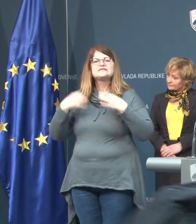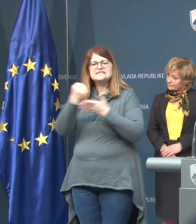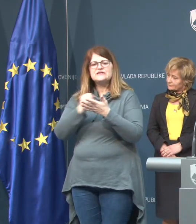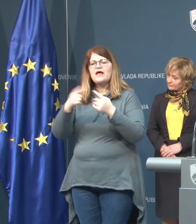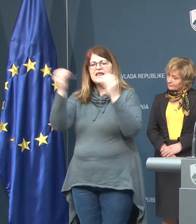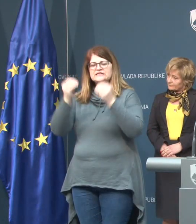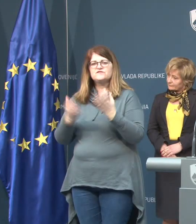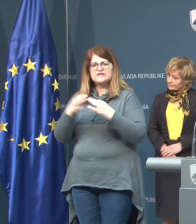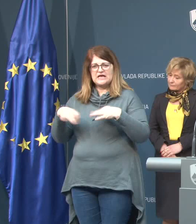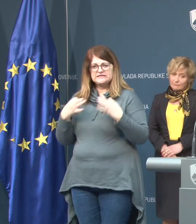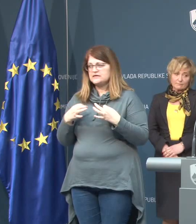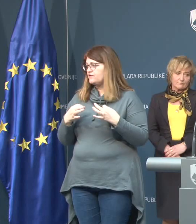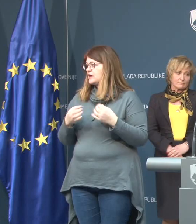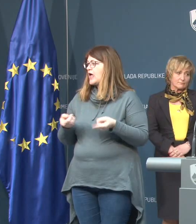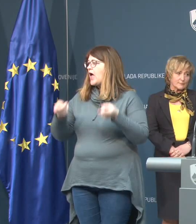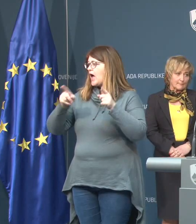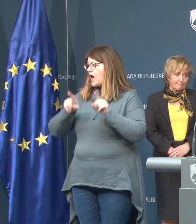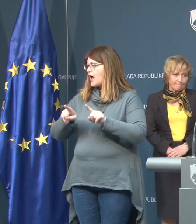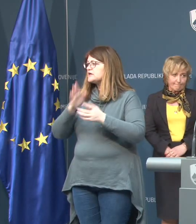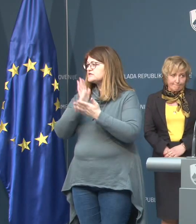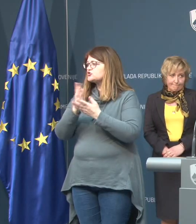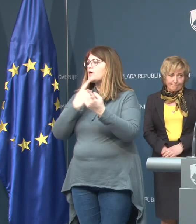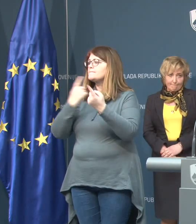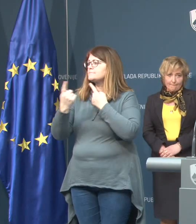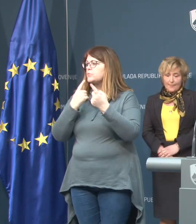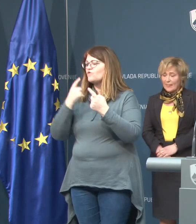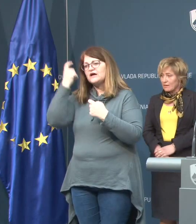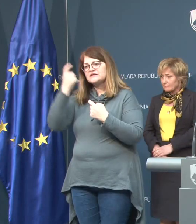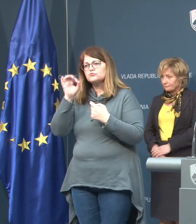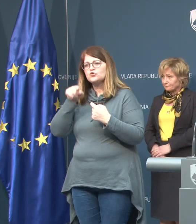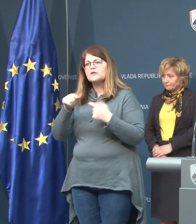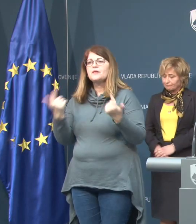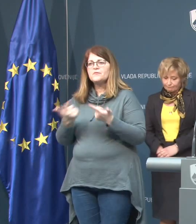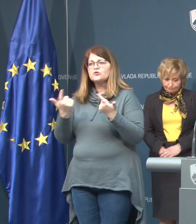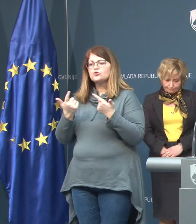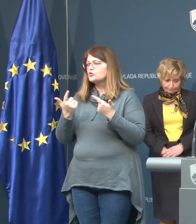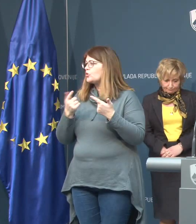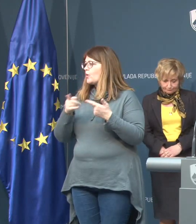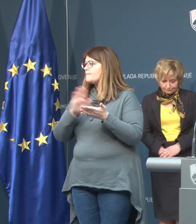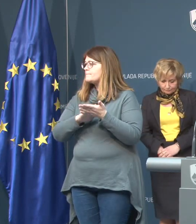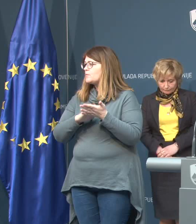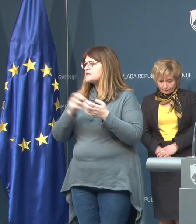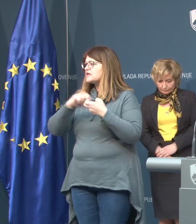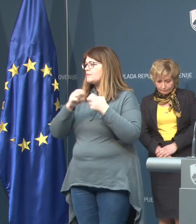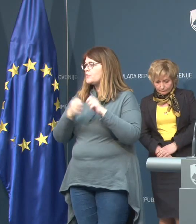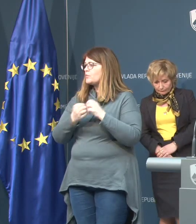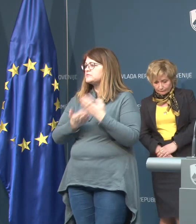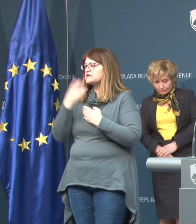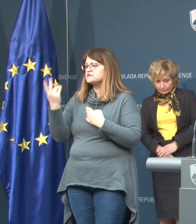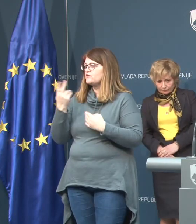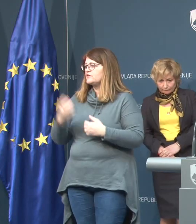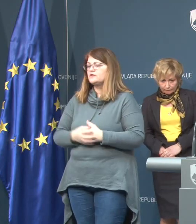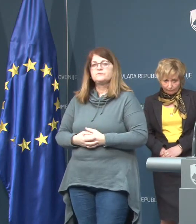sestavin za zdravila. A ste že kaj pogovarjate, razmišljate o tem, da bi to mogoče lahko pomenuli s problem za Slovenijo?